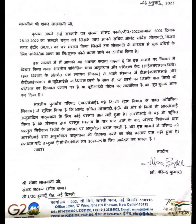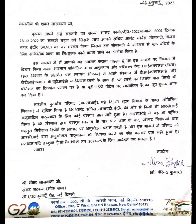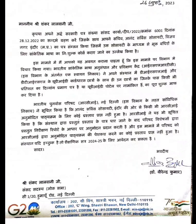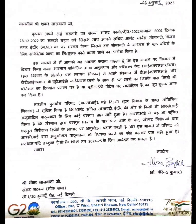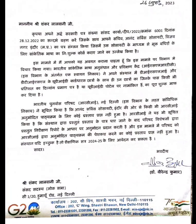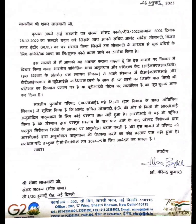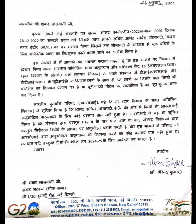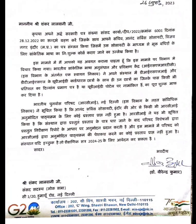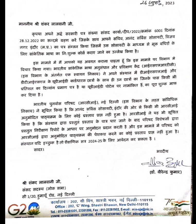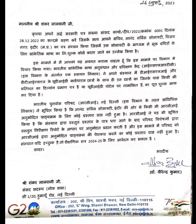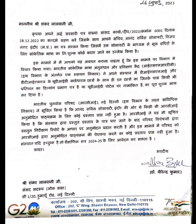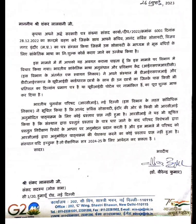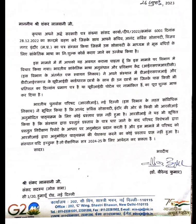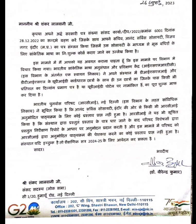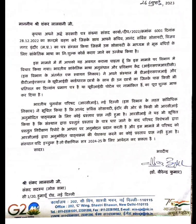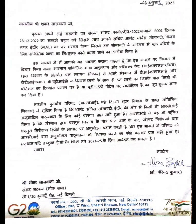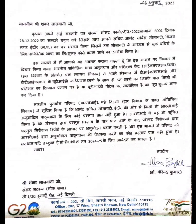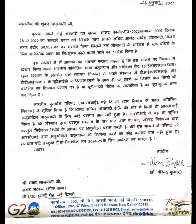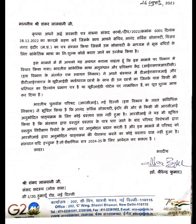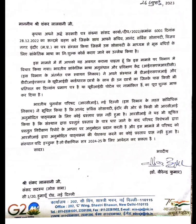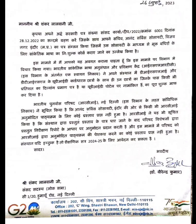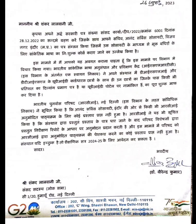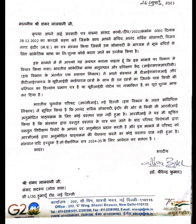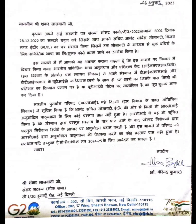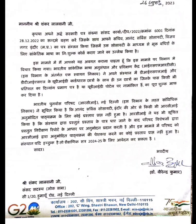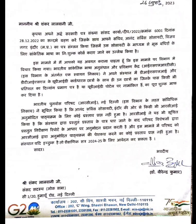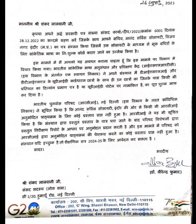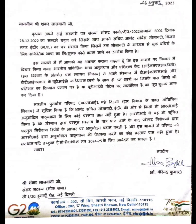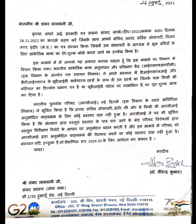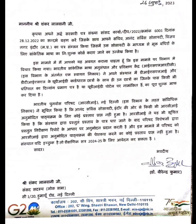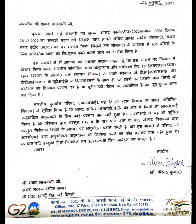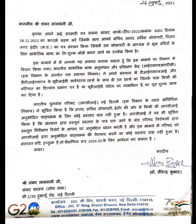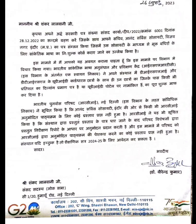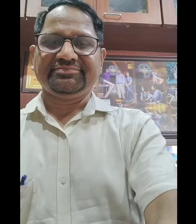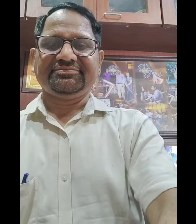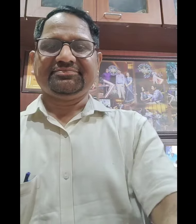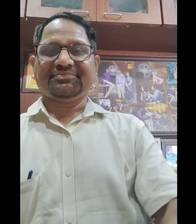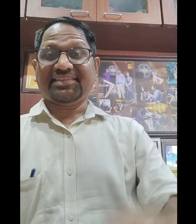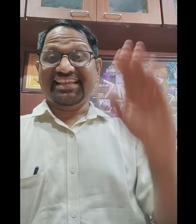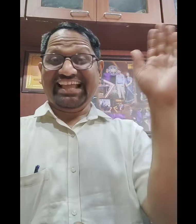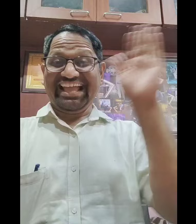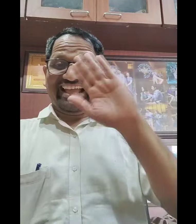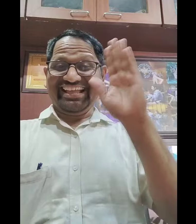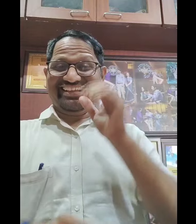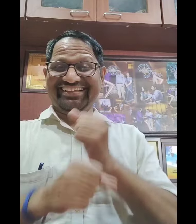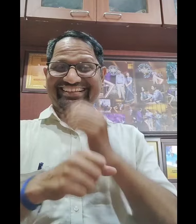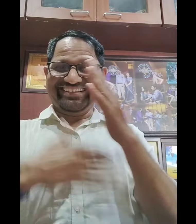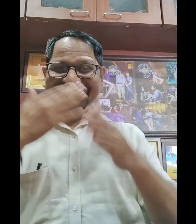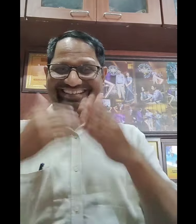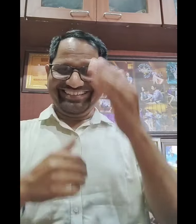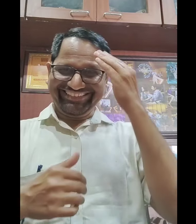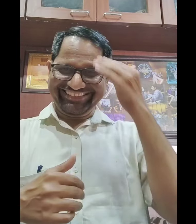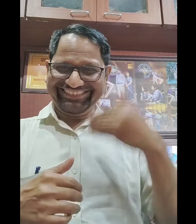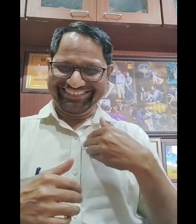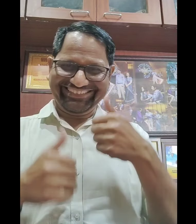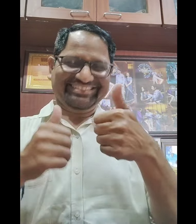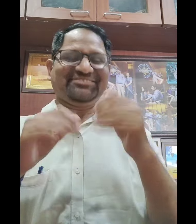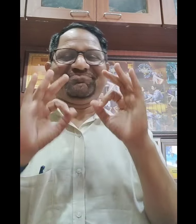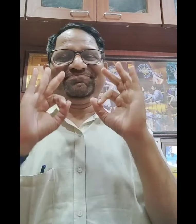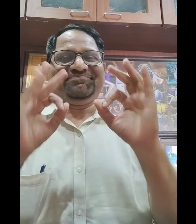एक बहुत अच्छी खुशकबरी सभी मुखबदिर दिव्यांग जनों के लिए Hello Everyone, मैं ग्यानिन पुरोहित